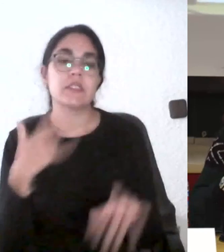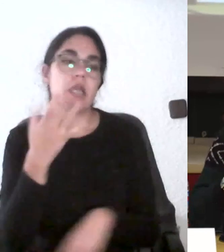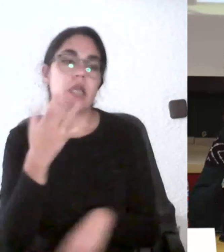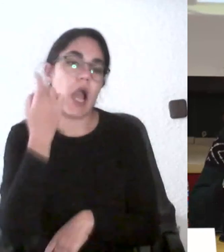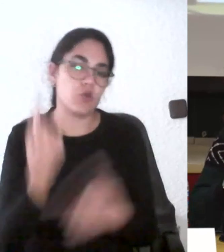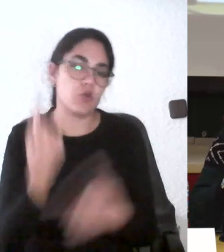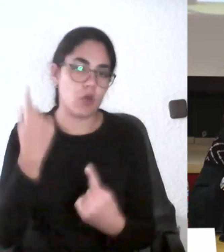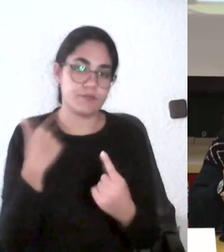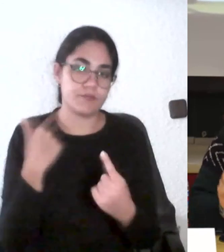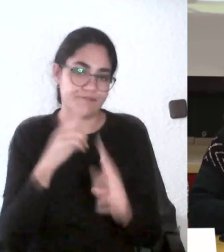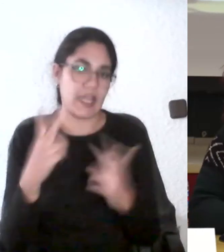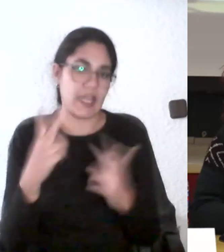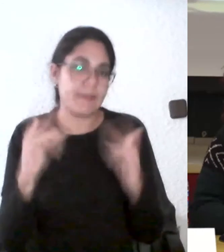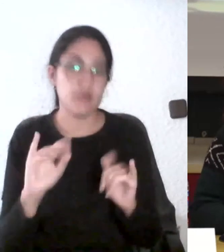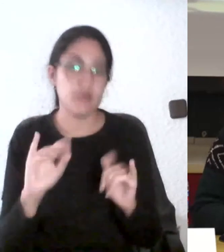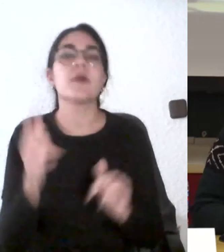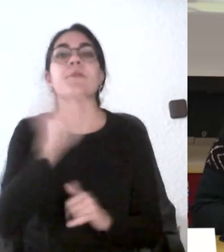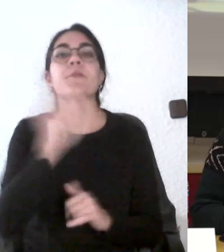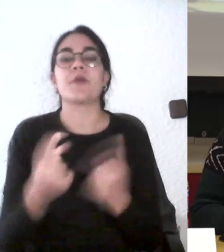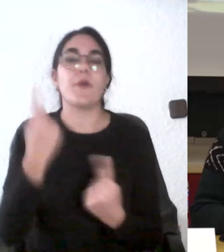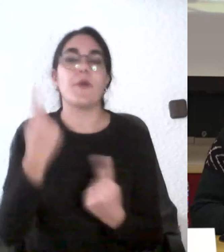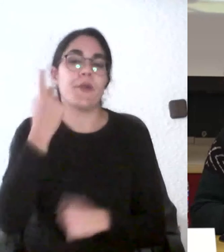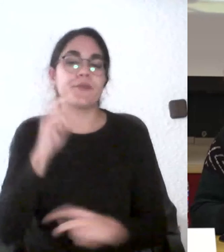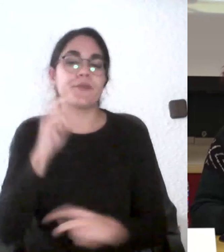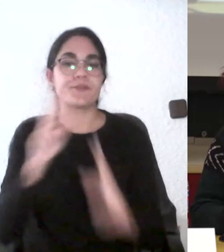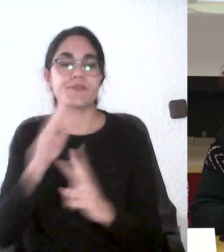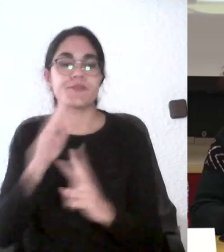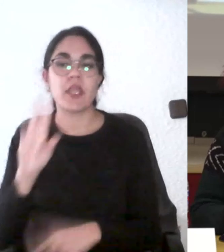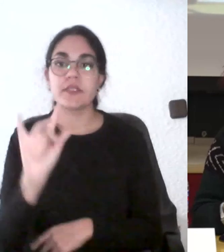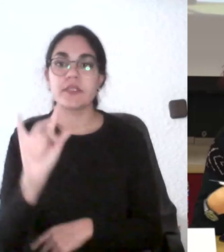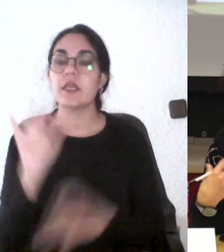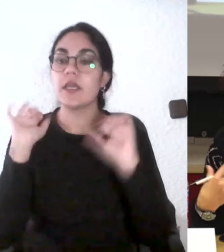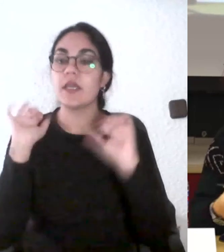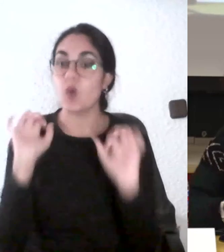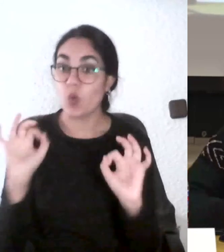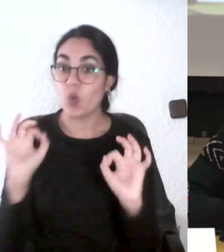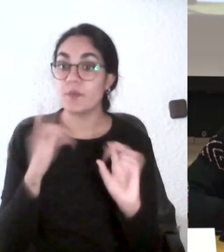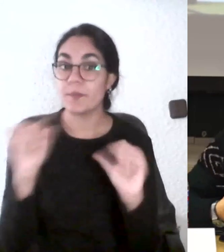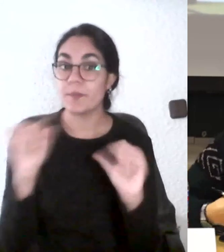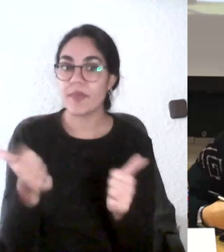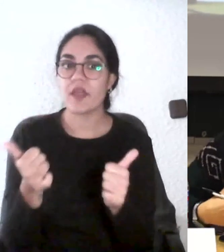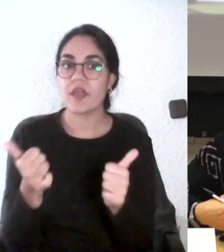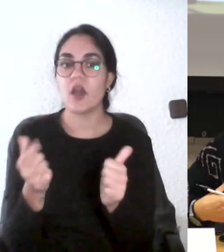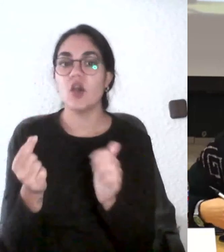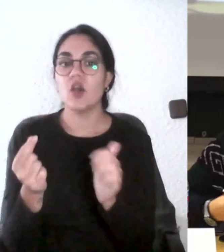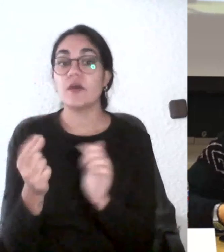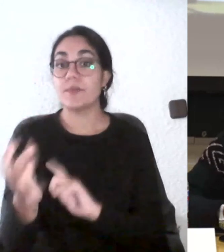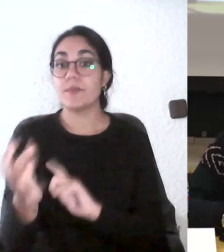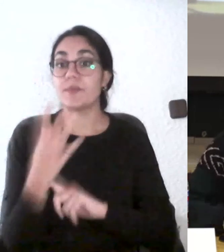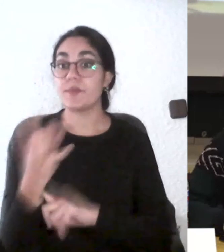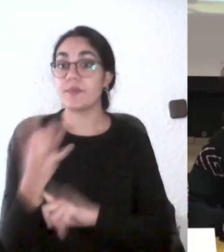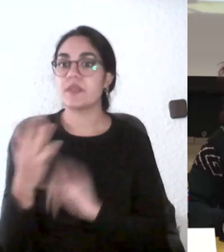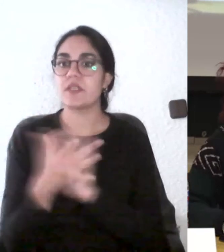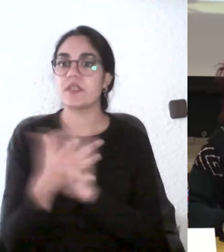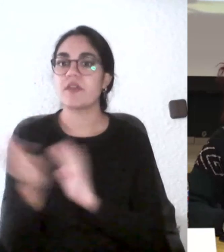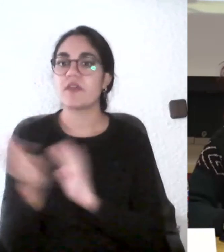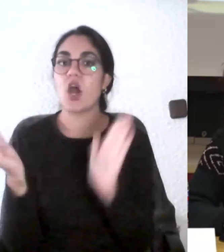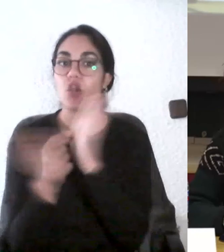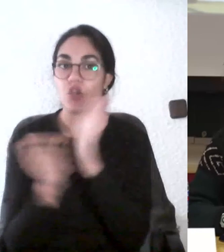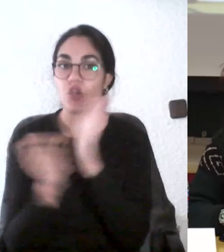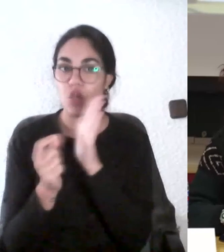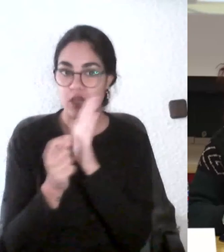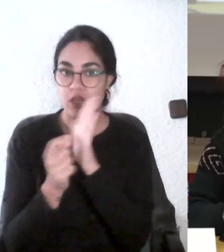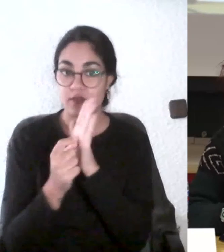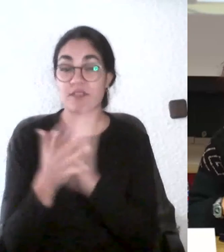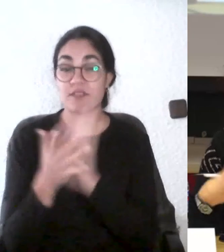y se ha puesto a disposición en las encuestas antes de que tenga que ver la nota para que no esté asociada a esa nota, de hecho este año se va a